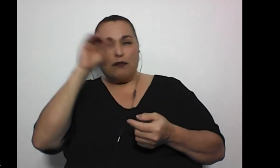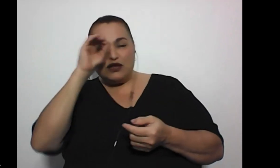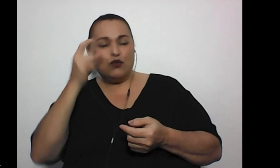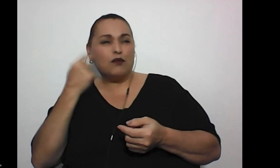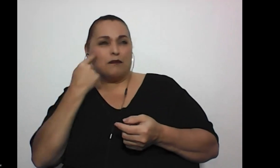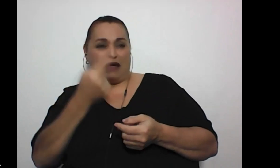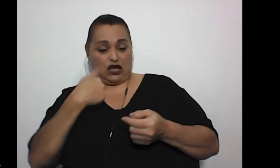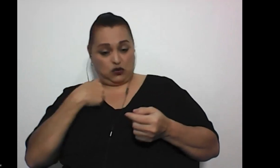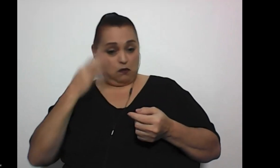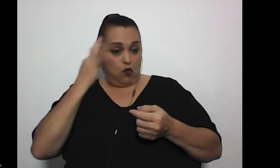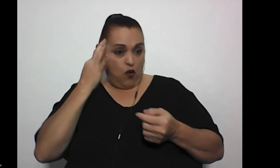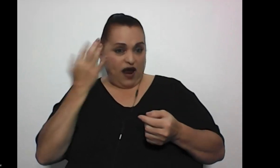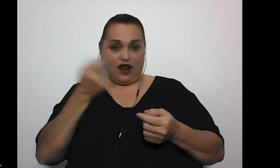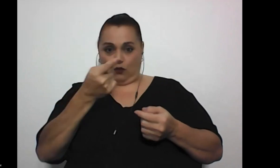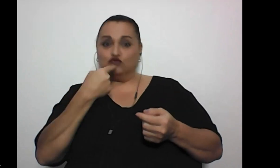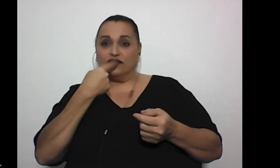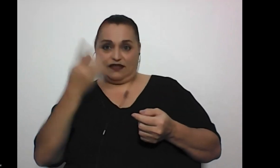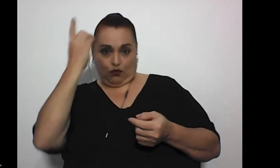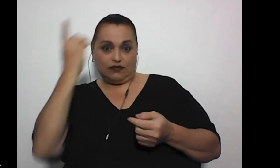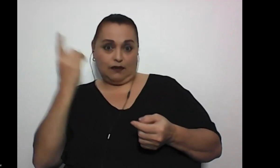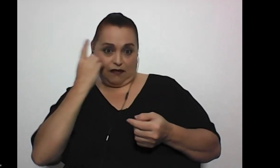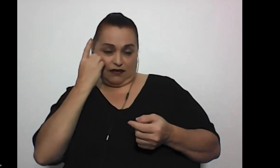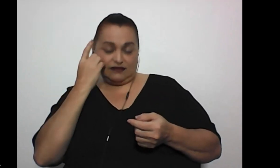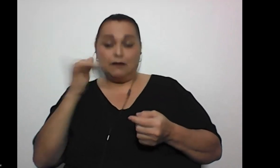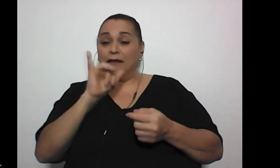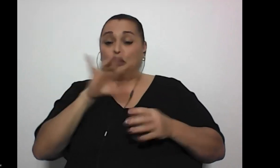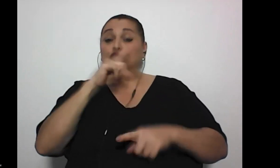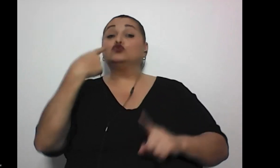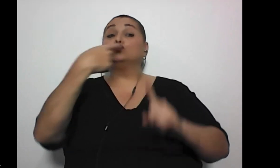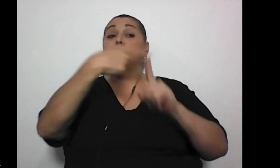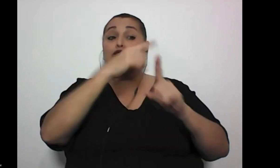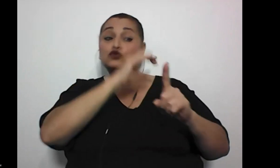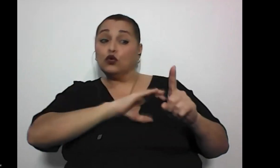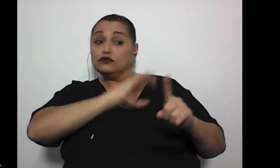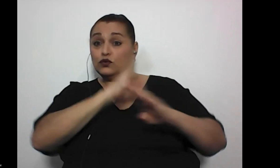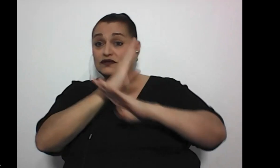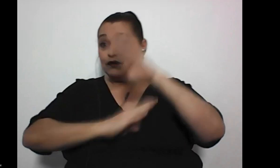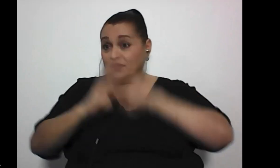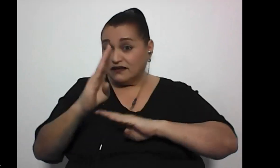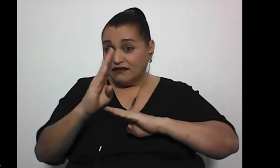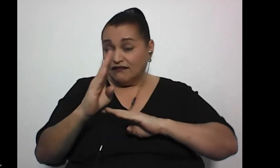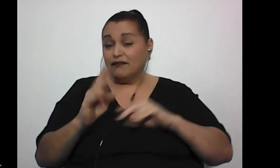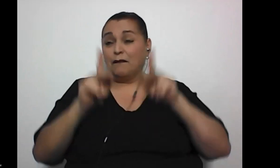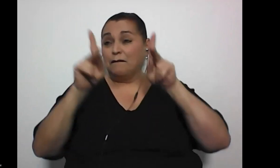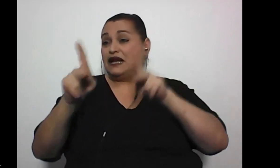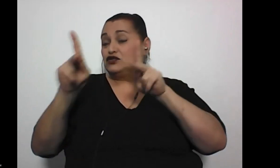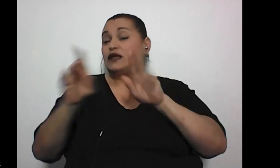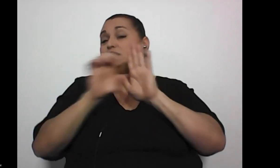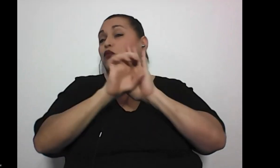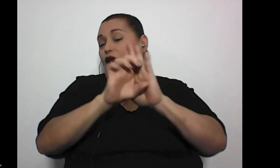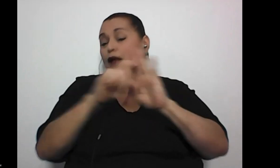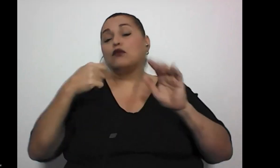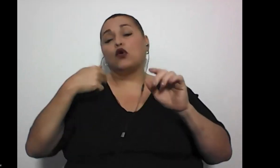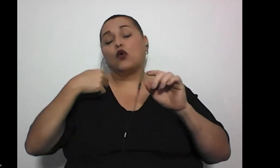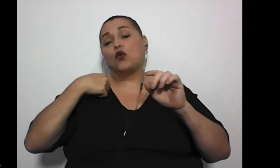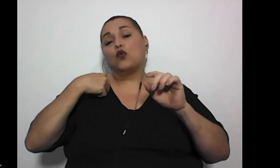por el hecho de ser mujeres, como bien vos lo mencionabas, pero si además le sumamos la condición de discapacidad, ¿verdad? Que las personas, por ejemplo, si uno va con